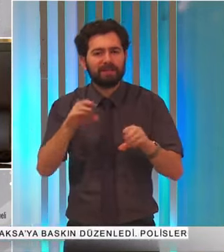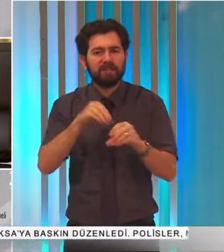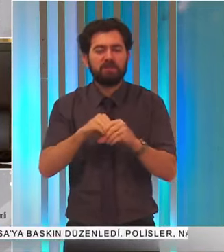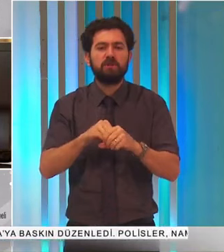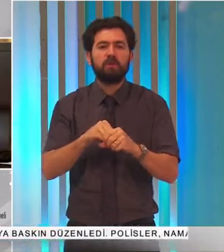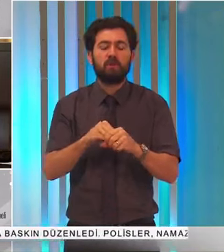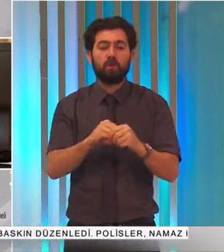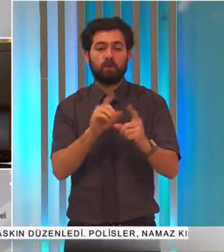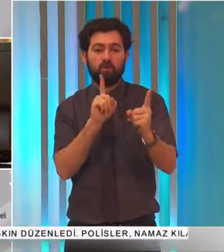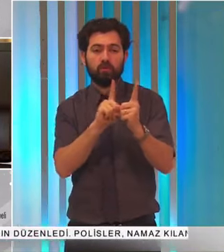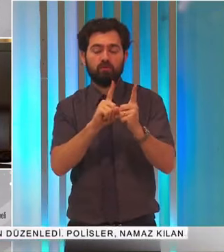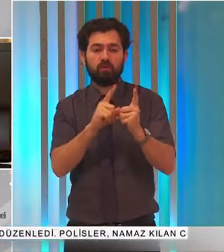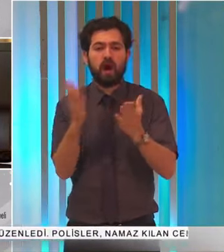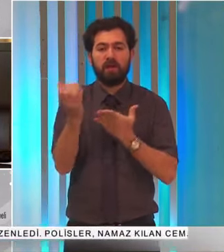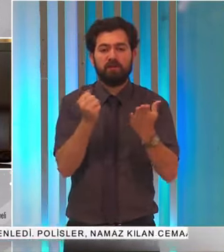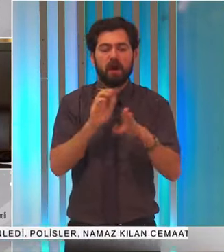alışverişinde bulundu.